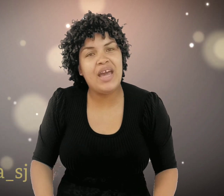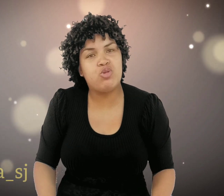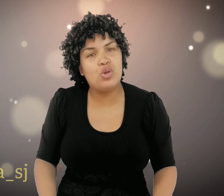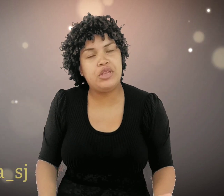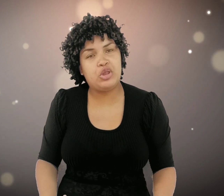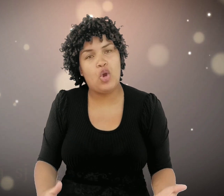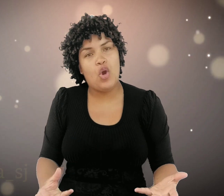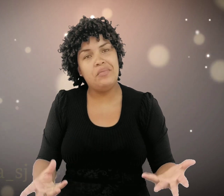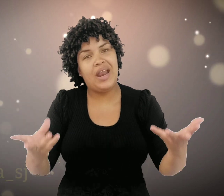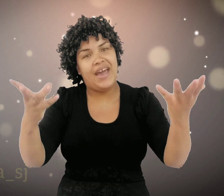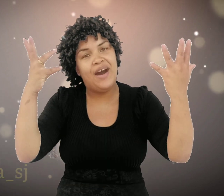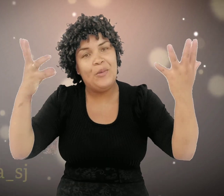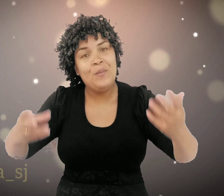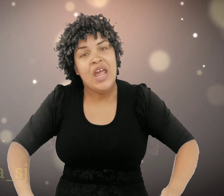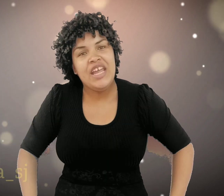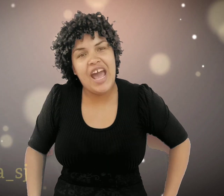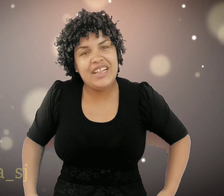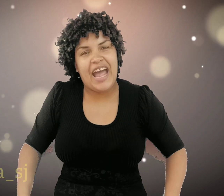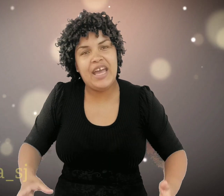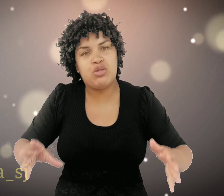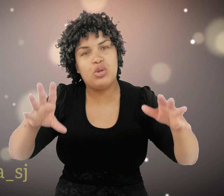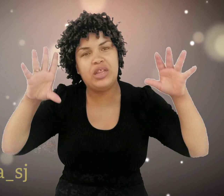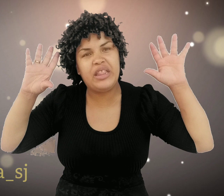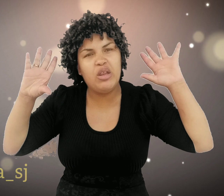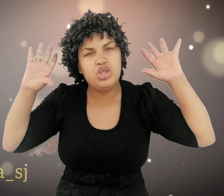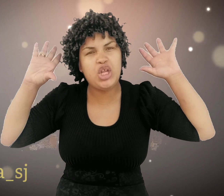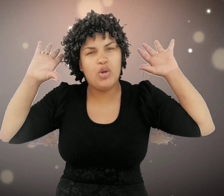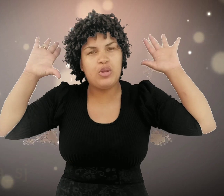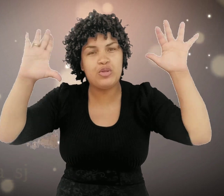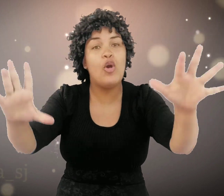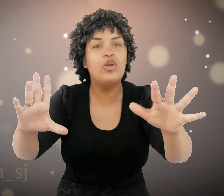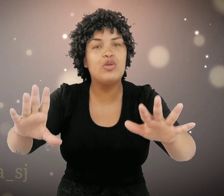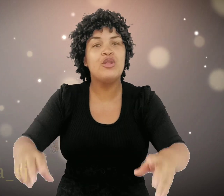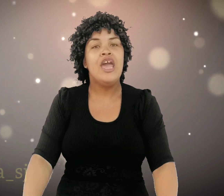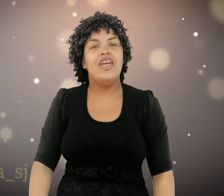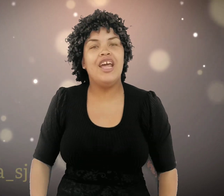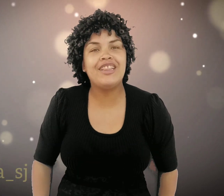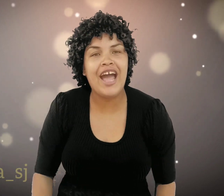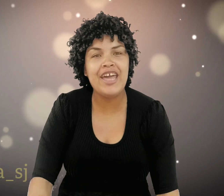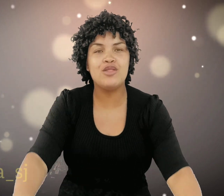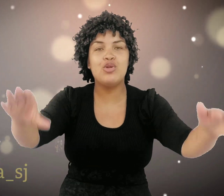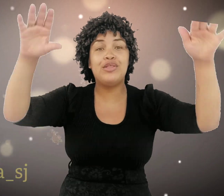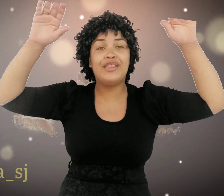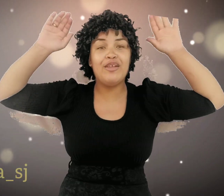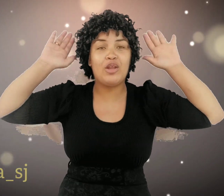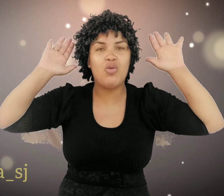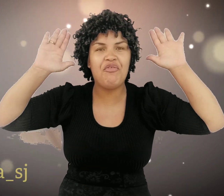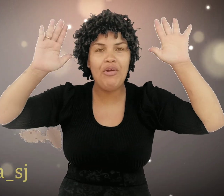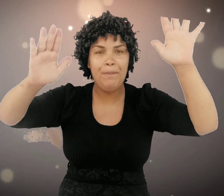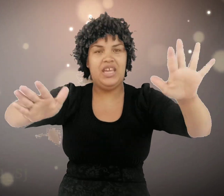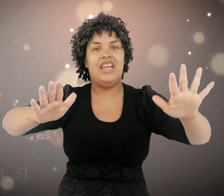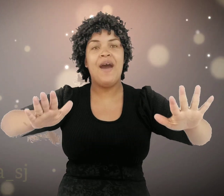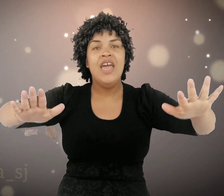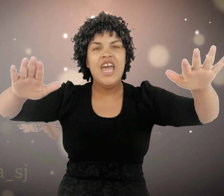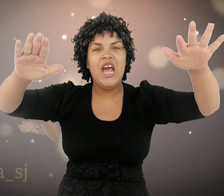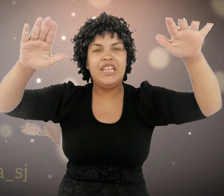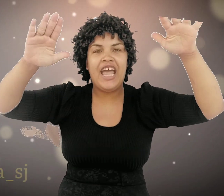ressuscitou como um leão. E Ele está ressuscitando os teus sonhos. Ele está ressuscitando a tua família. Ele está